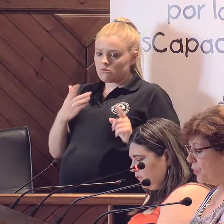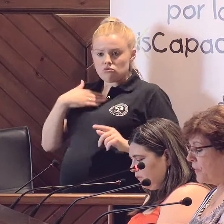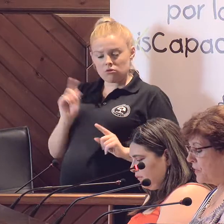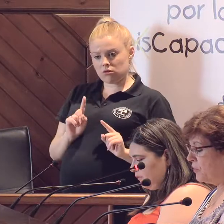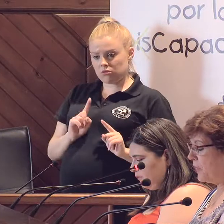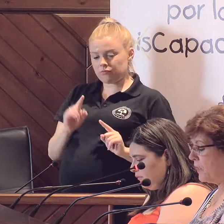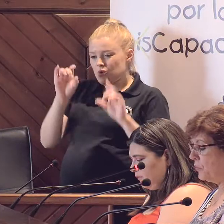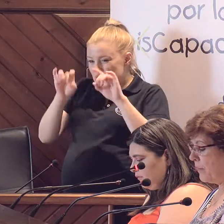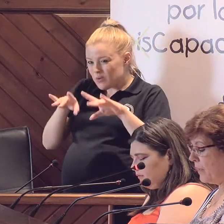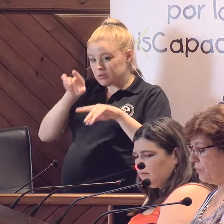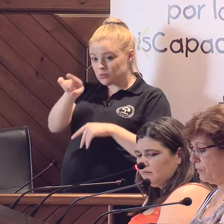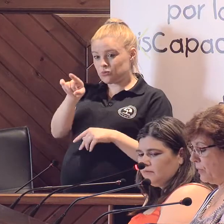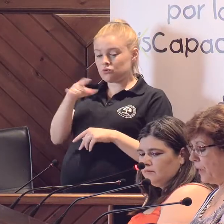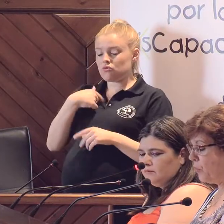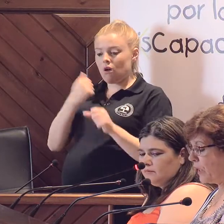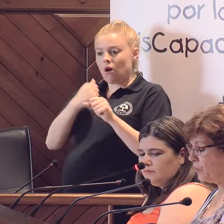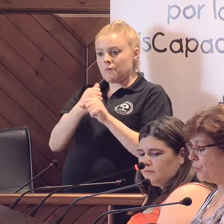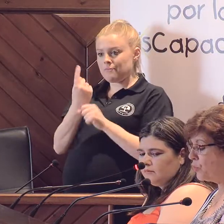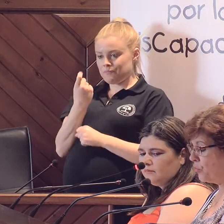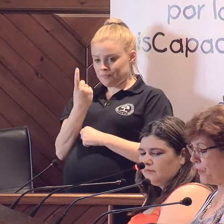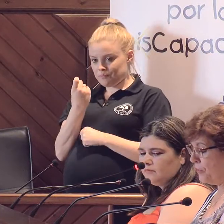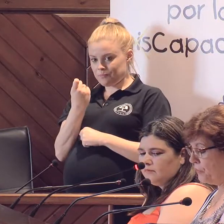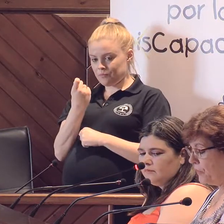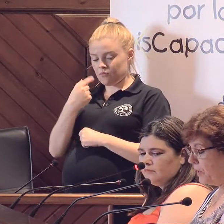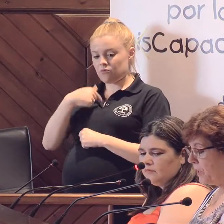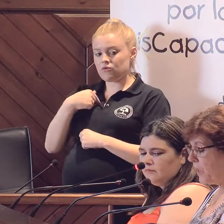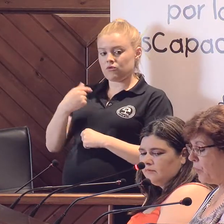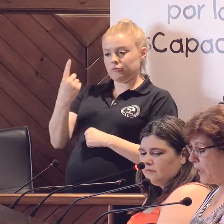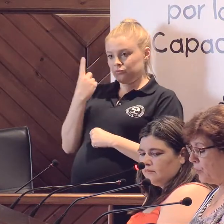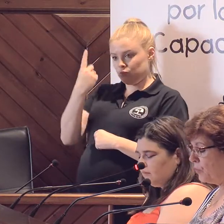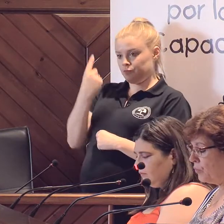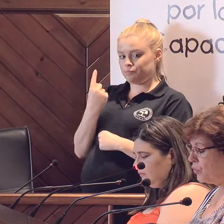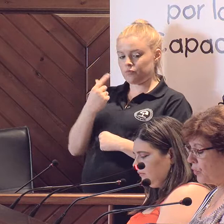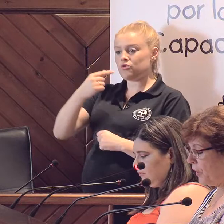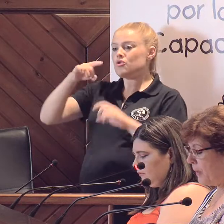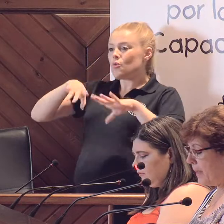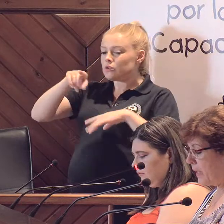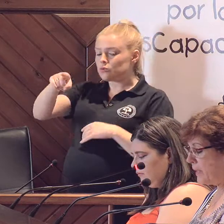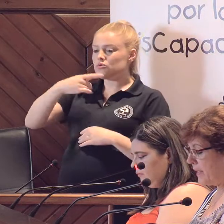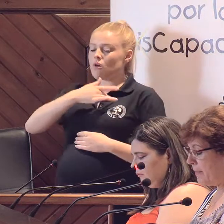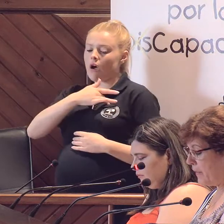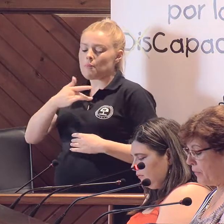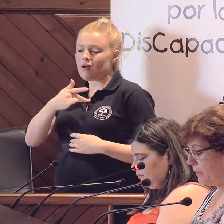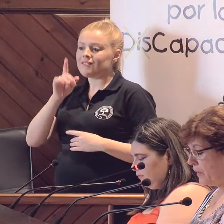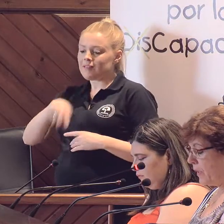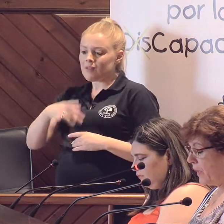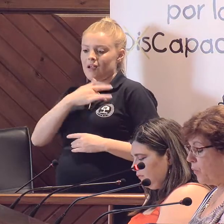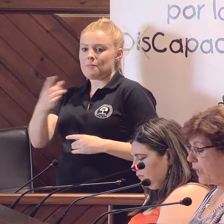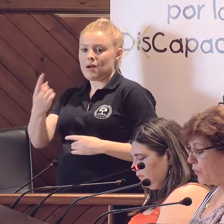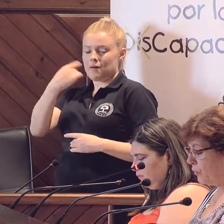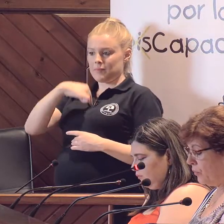tú, yo necesito tener un trabajo. Igual que tú, yo sueño. Igual que tú, yo quiero amar y ser amado.